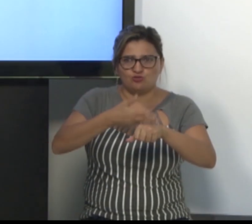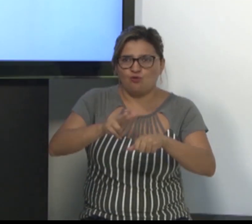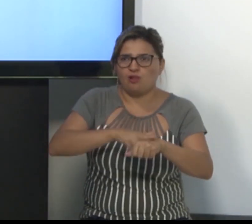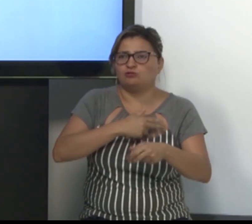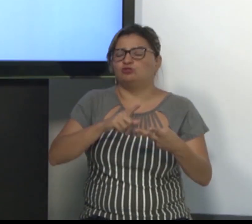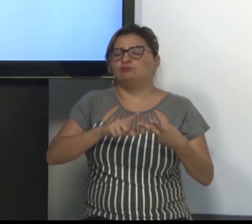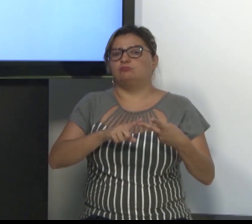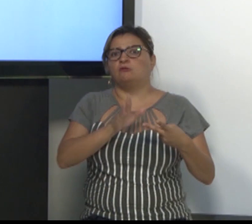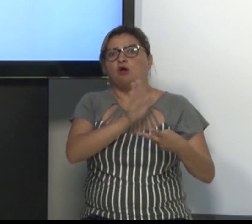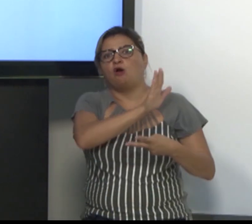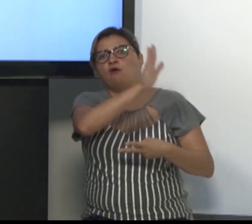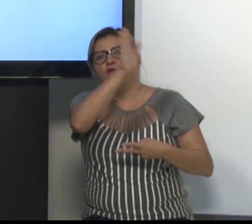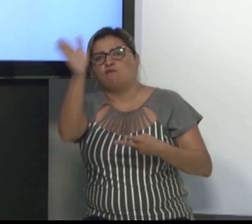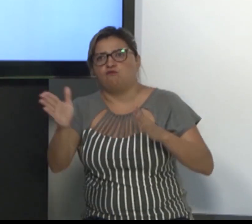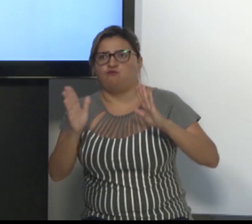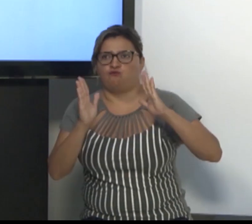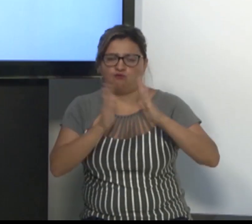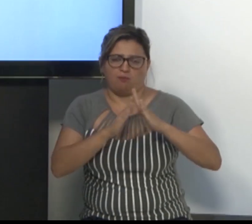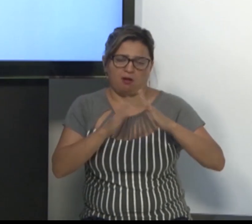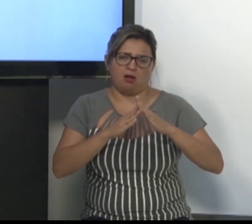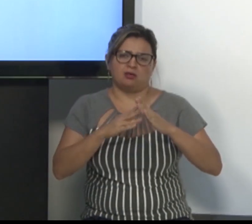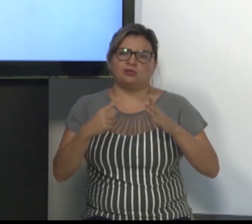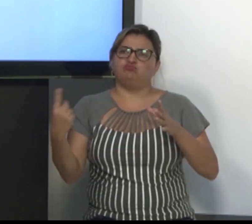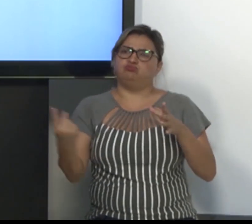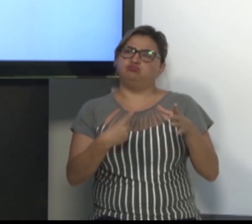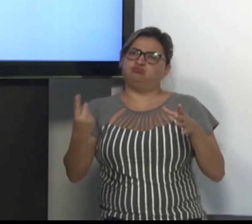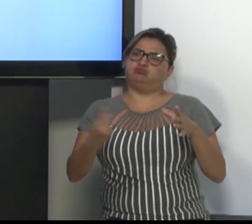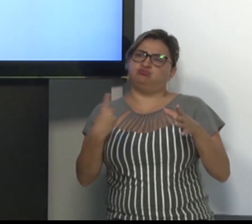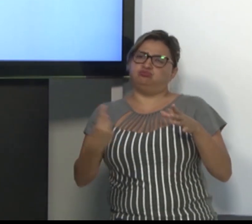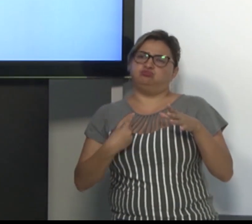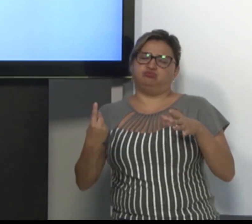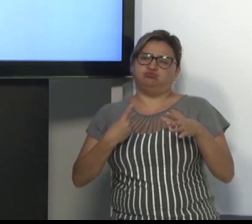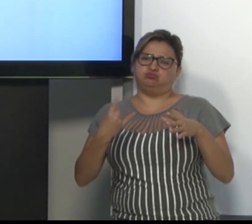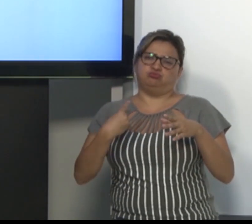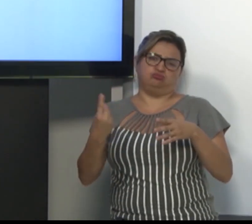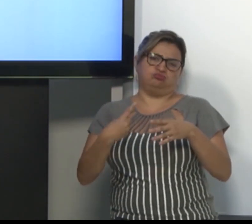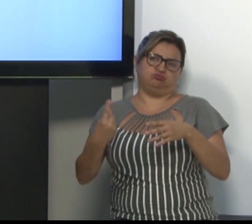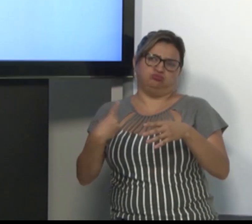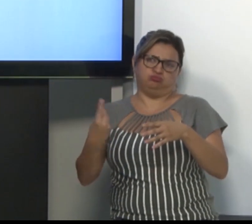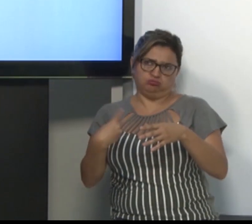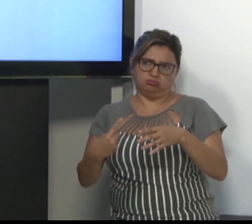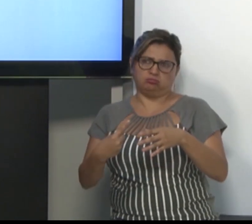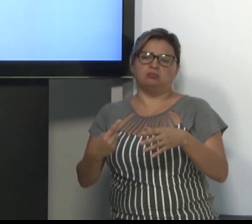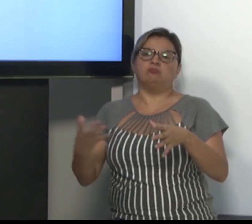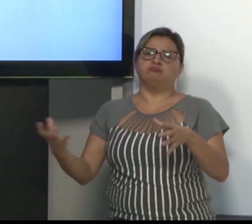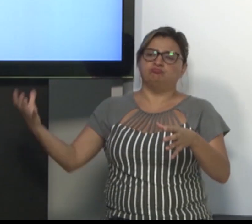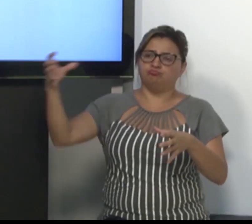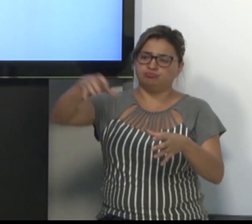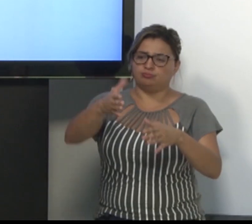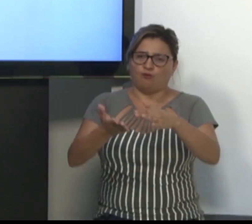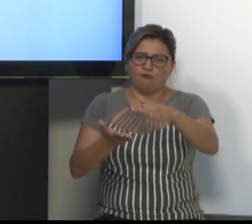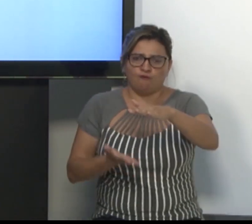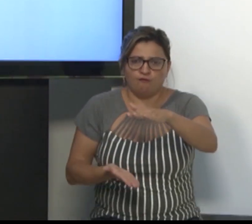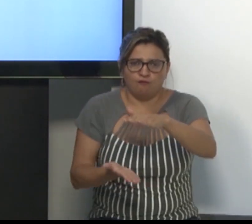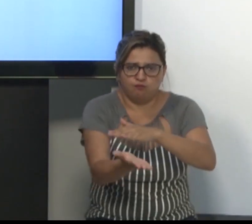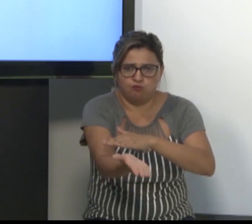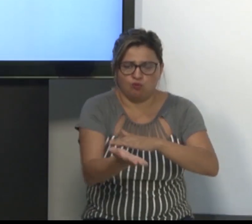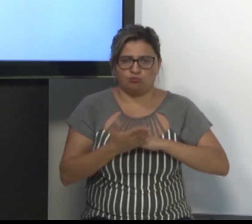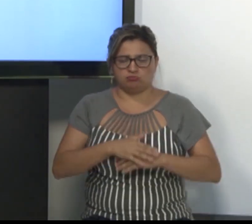ligou a batedeira, misturou os ingredientes e colocou-os no forno. Ok. Esta é